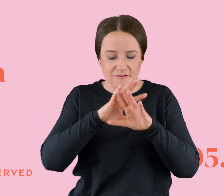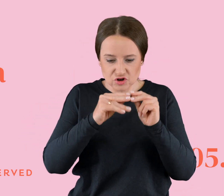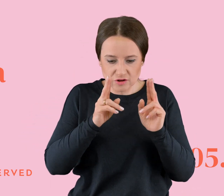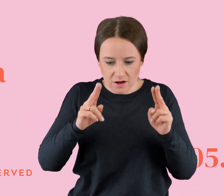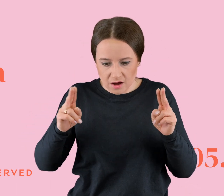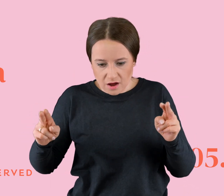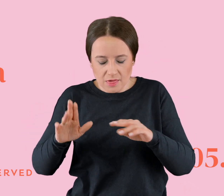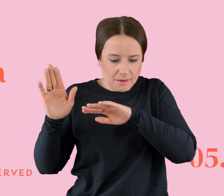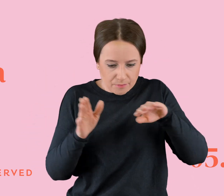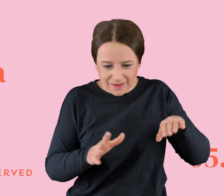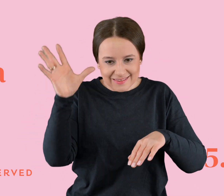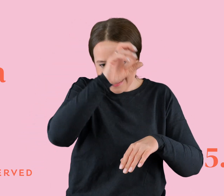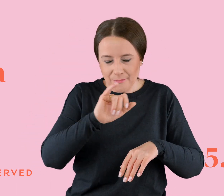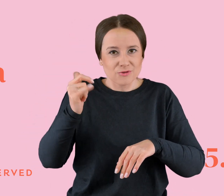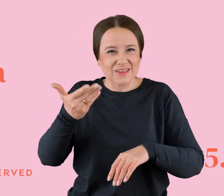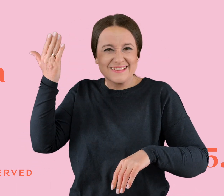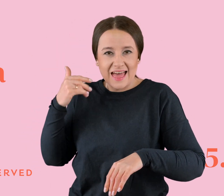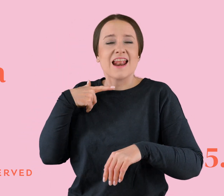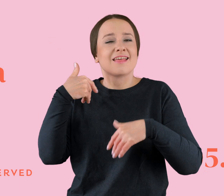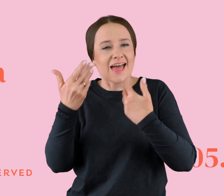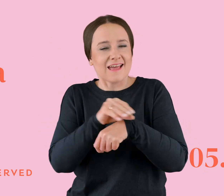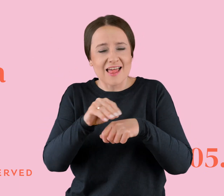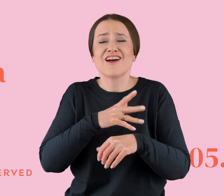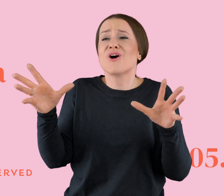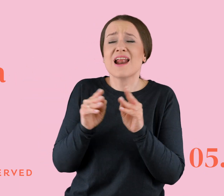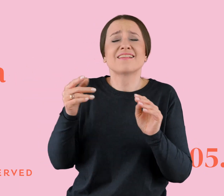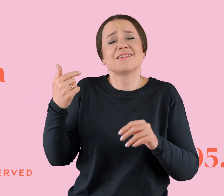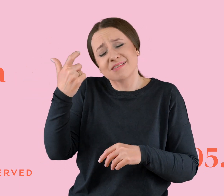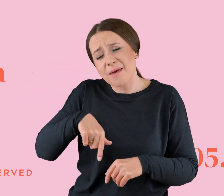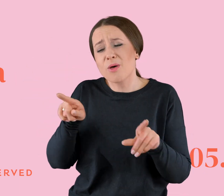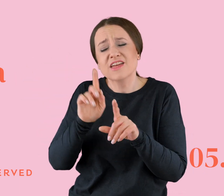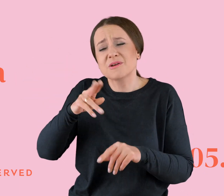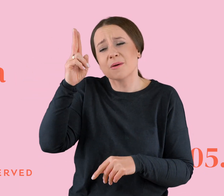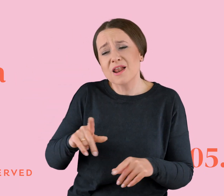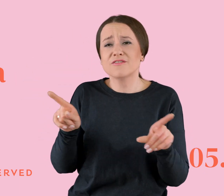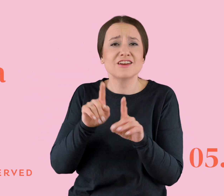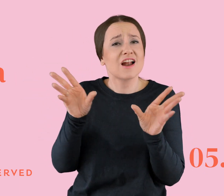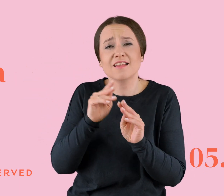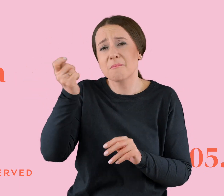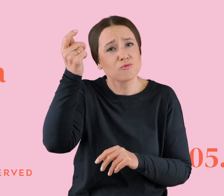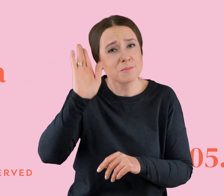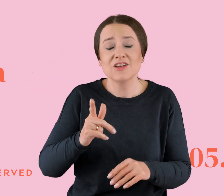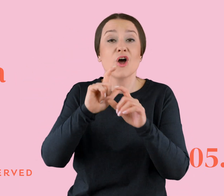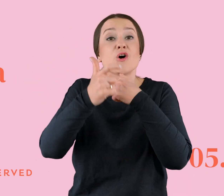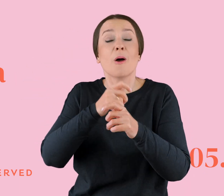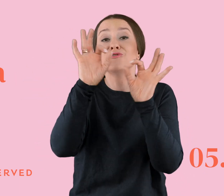już wyleczę, to on dla mnie też będzie malował. I że ze mną też będzie podróżował. I będziemy razem robić sztukę. Więc jest na co czekać.